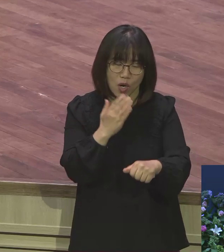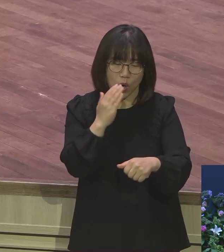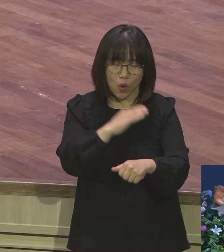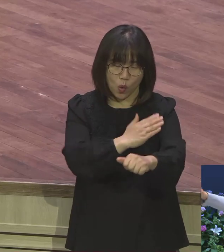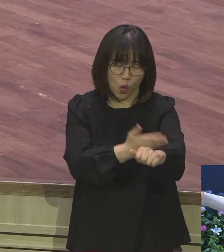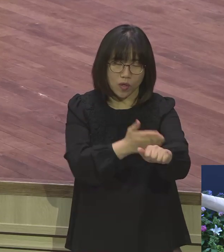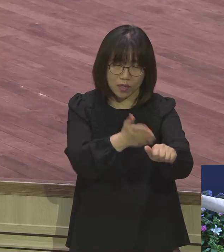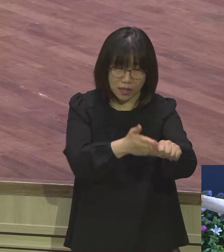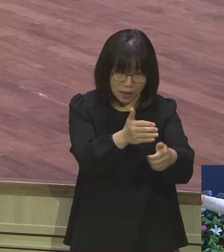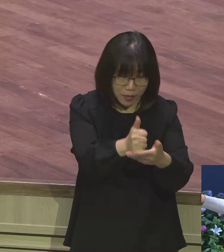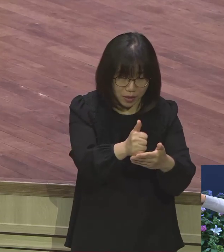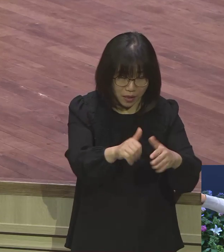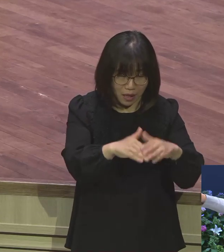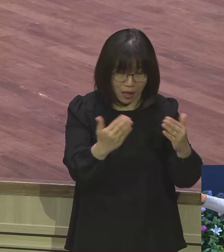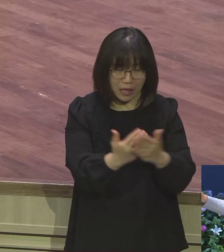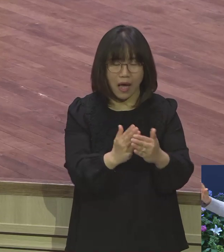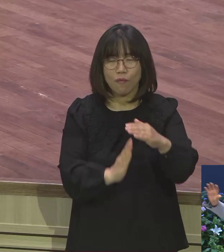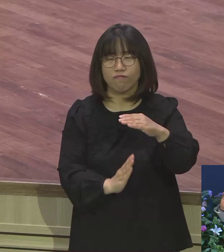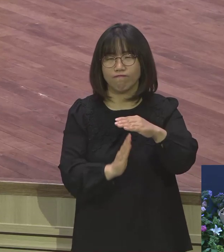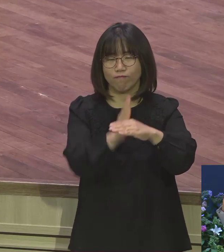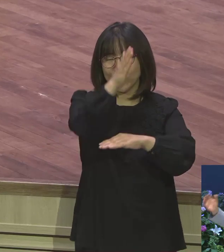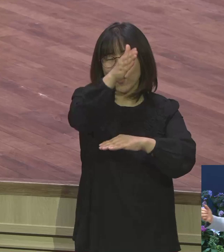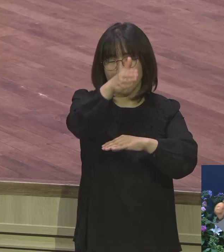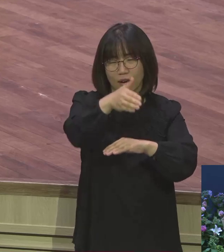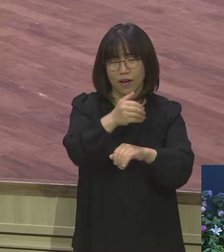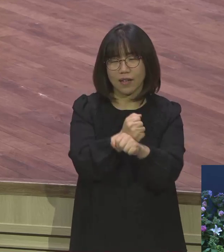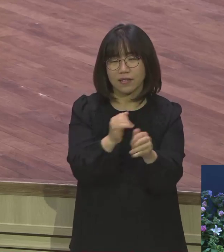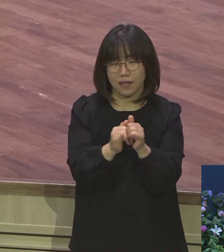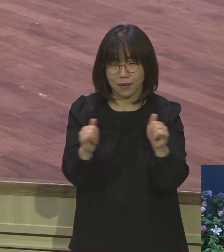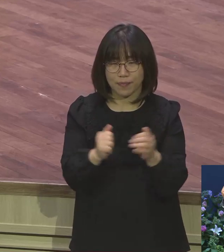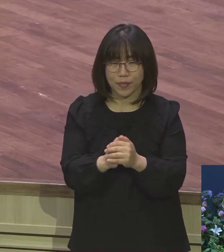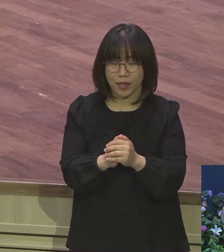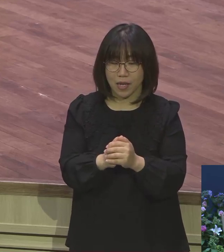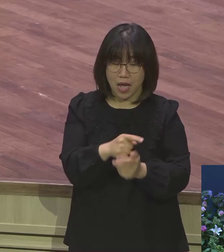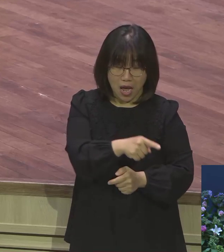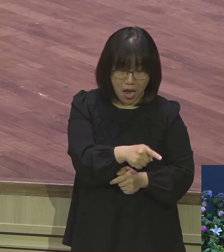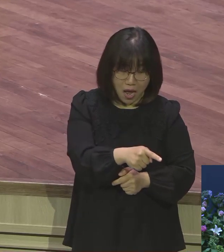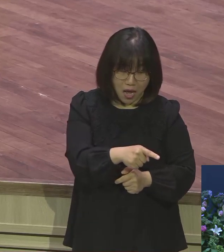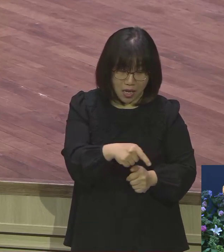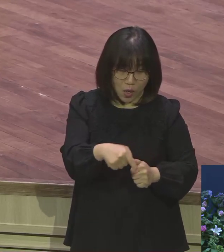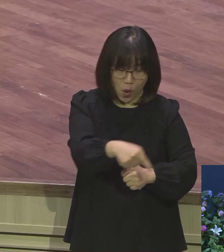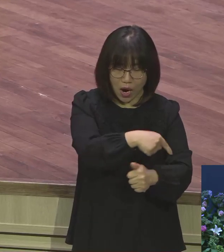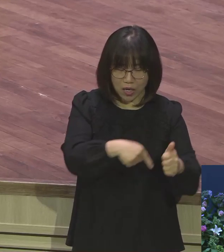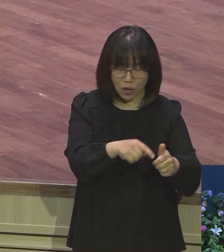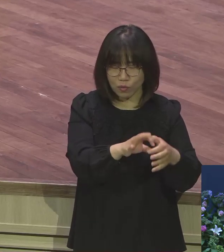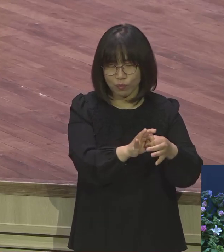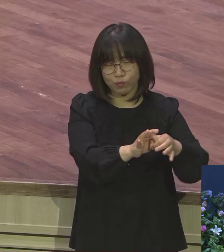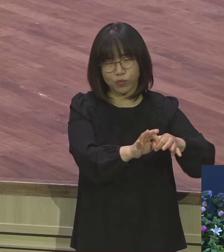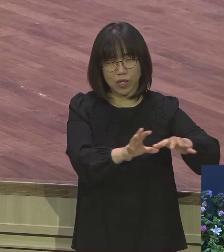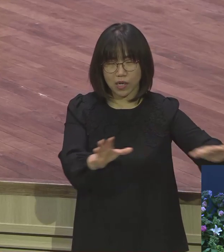다 넘어섰어요. 저분들이. 넘어섰어 찬양하고 넘어섰어 기뻐와 감사하고 현장 가고 넘어섰어.